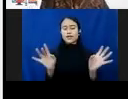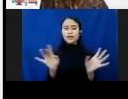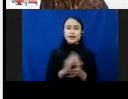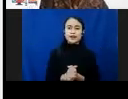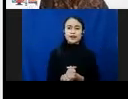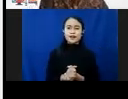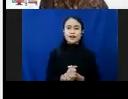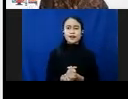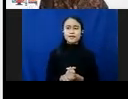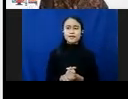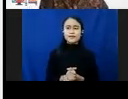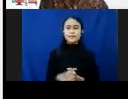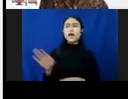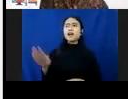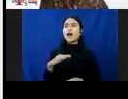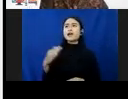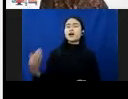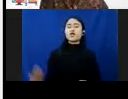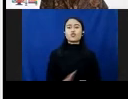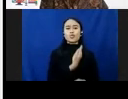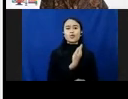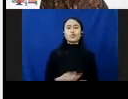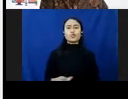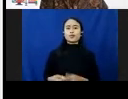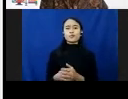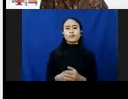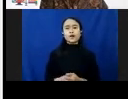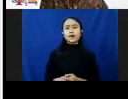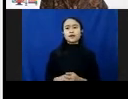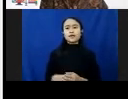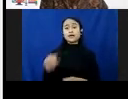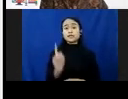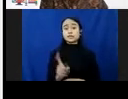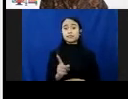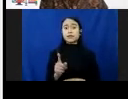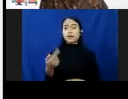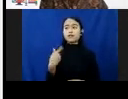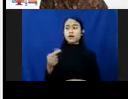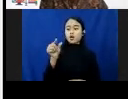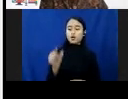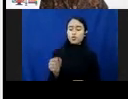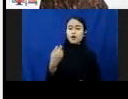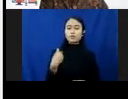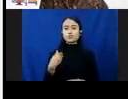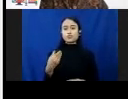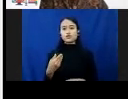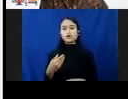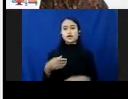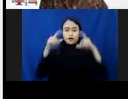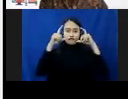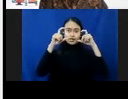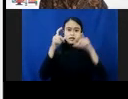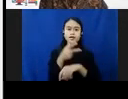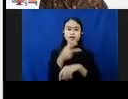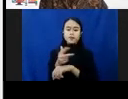Anak-anak yang menjadi korban pemahasan seksual, karena dia ada seseorang memiliki gambar video anak